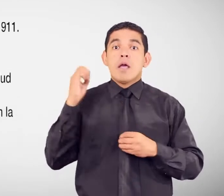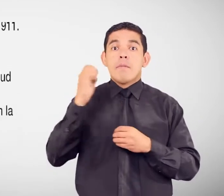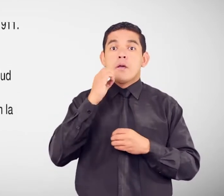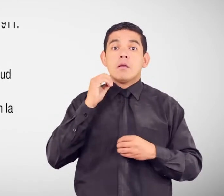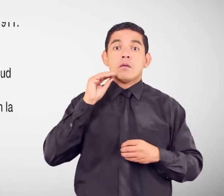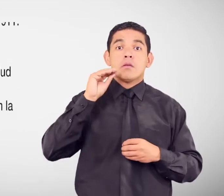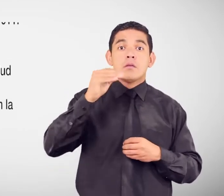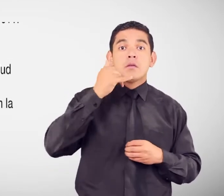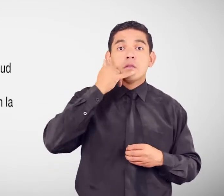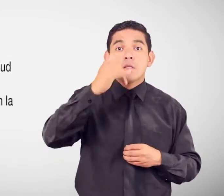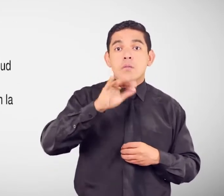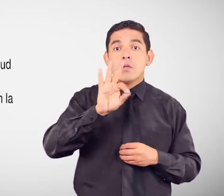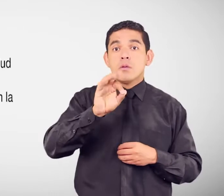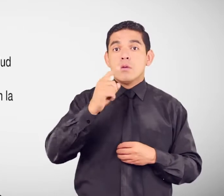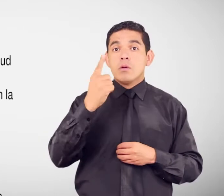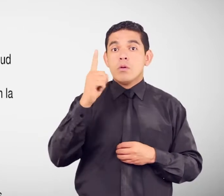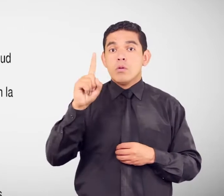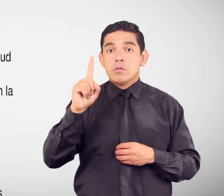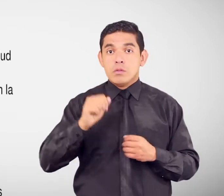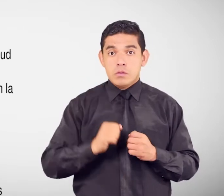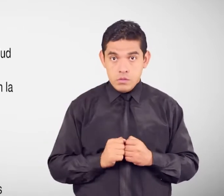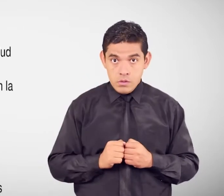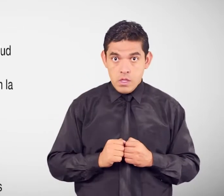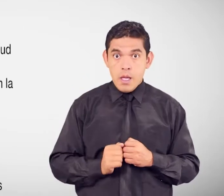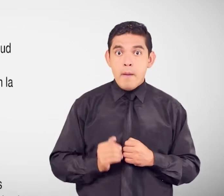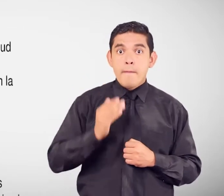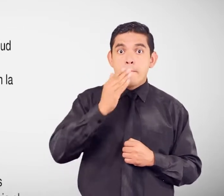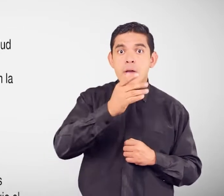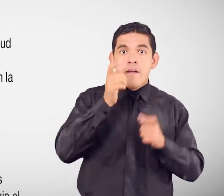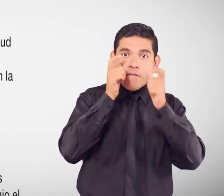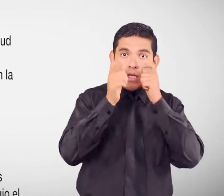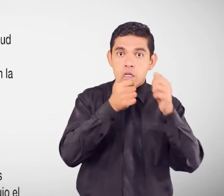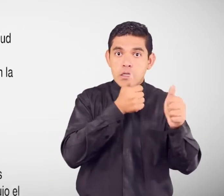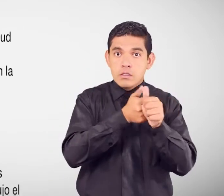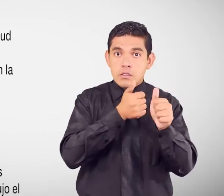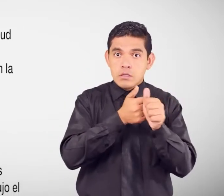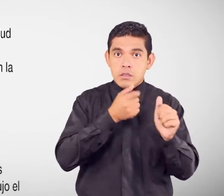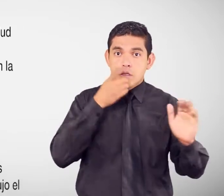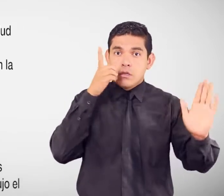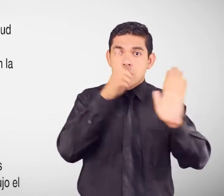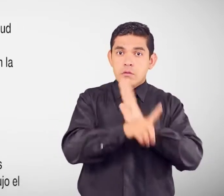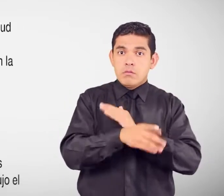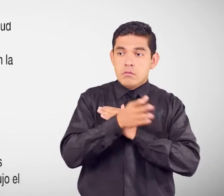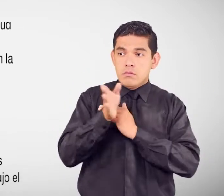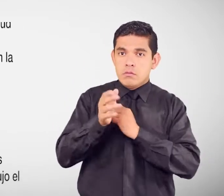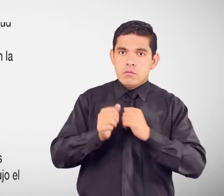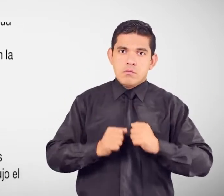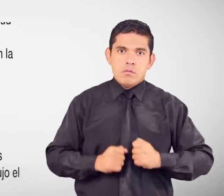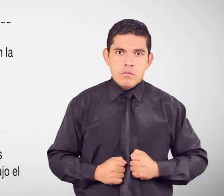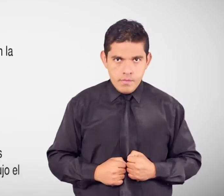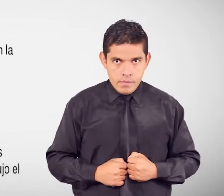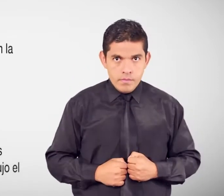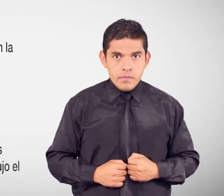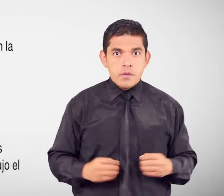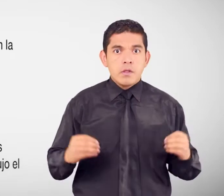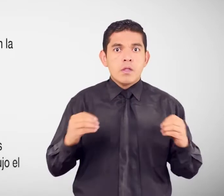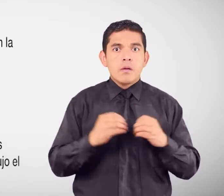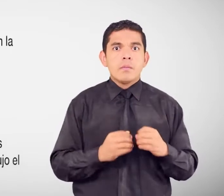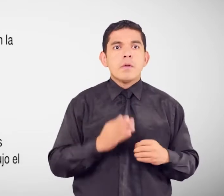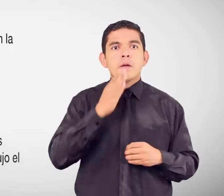residencia Para hacer la denuncia Acércate a la UPC O al centro de salud Público más cercano